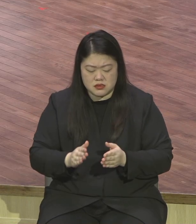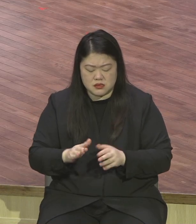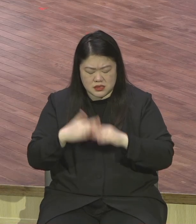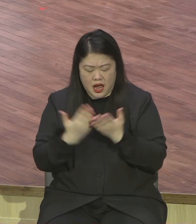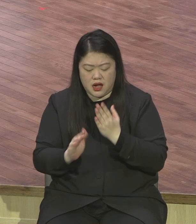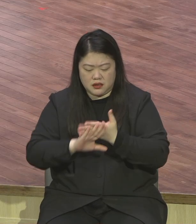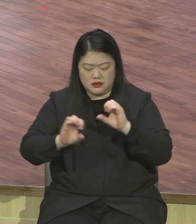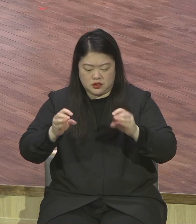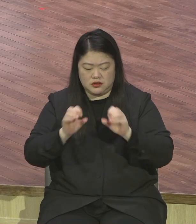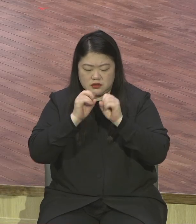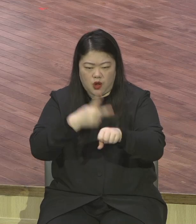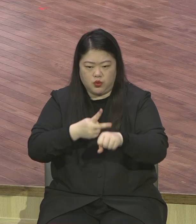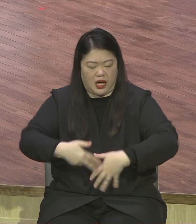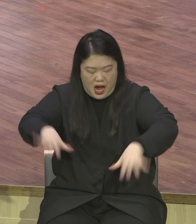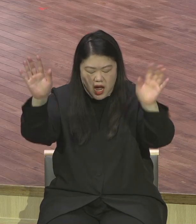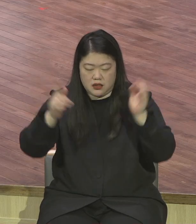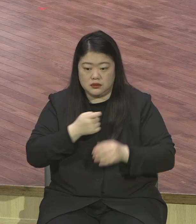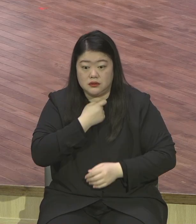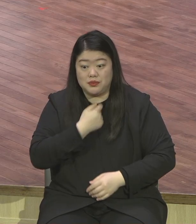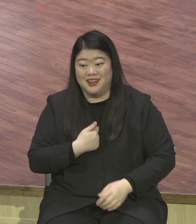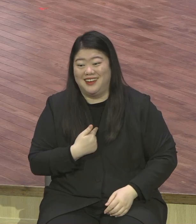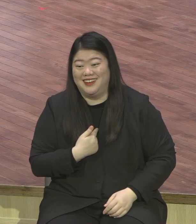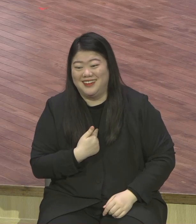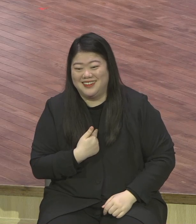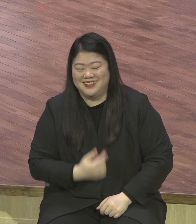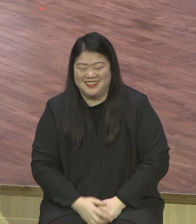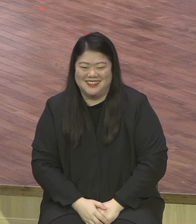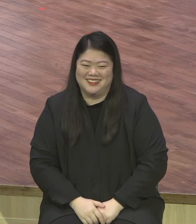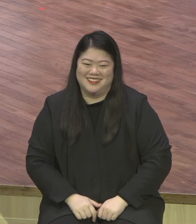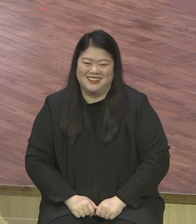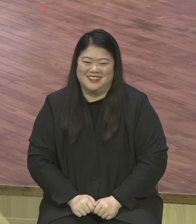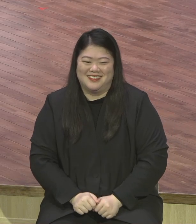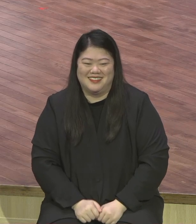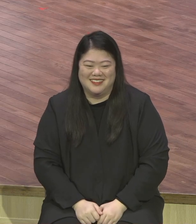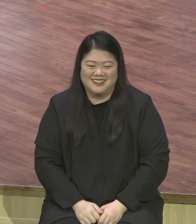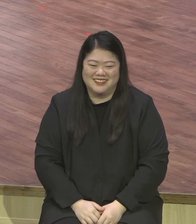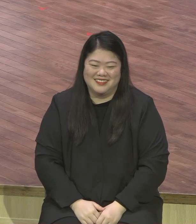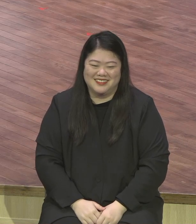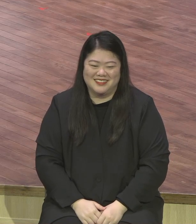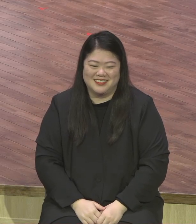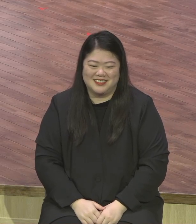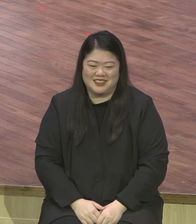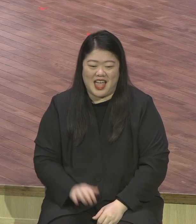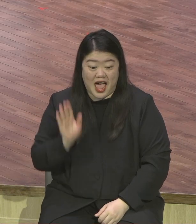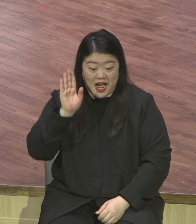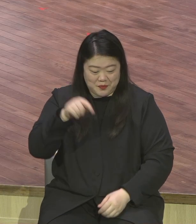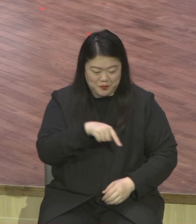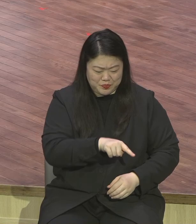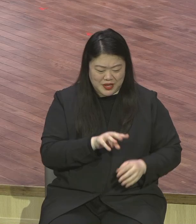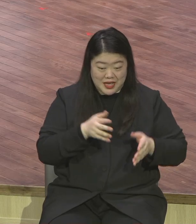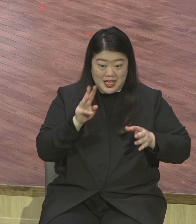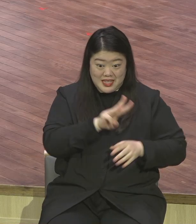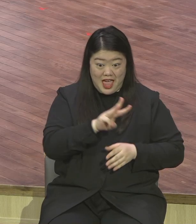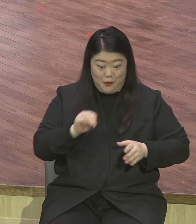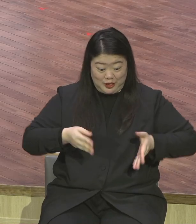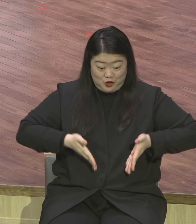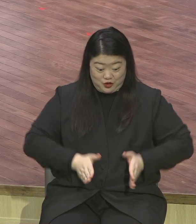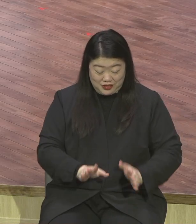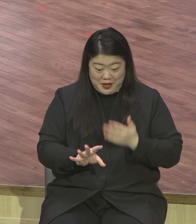그게 제 꿈입니다 237개 나라 237개 나라 한 명씩만 가고 237명은 끝나